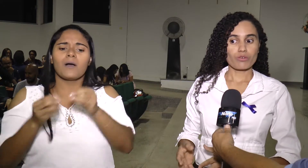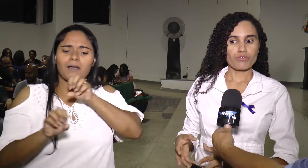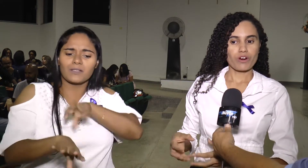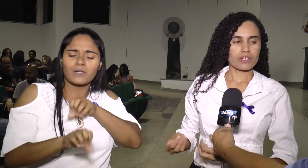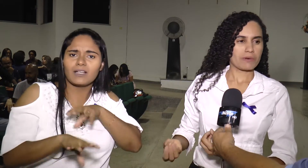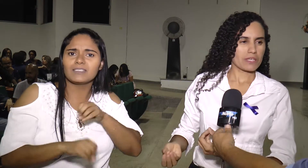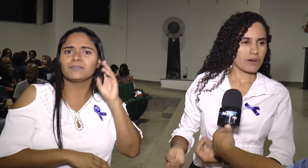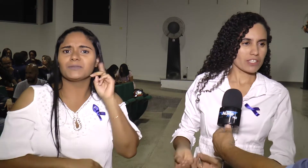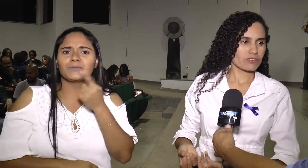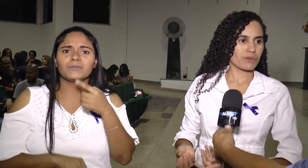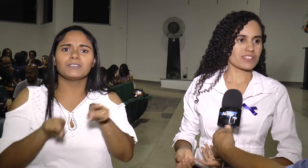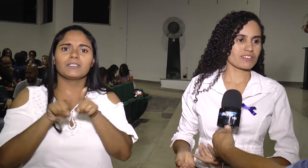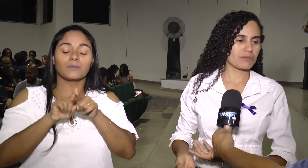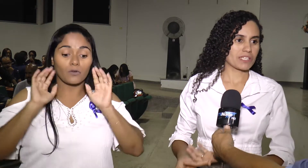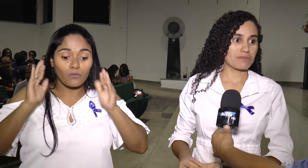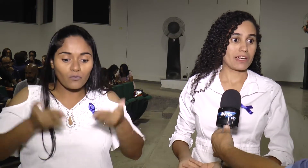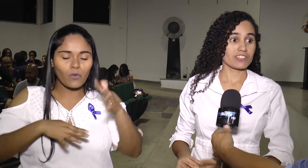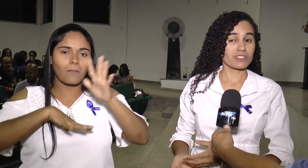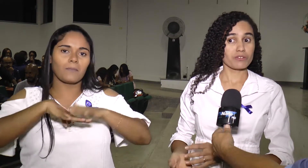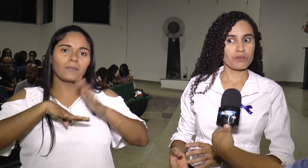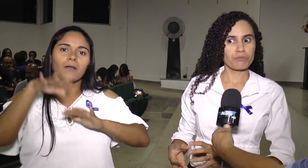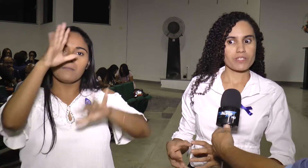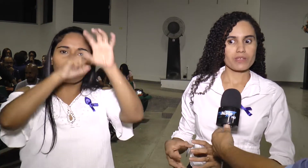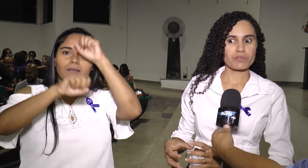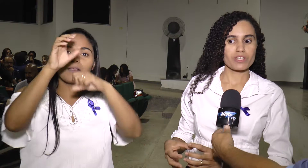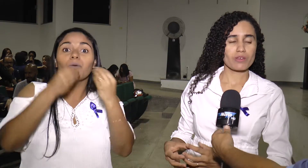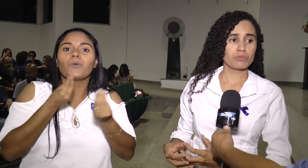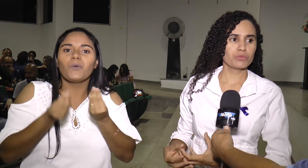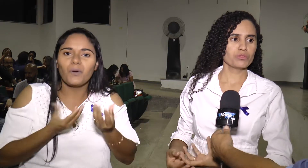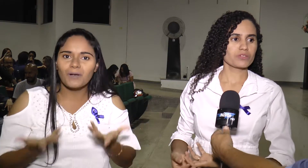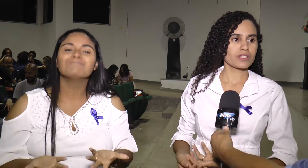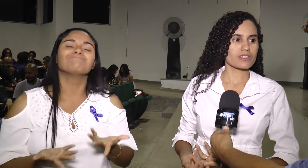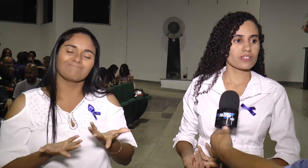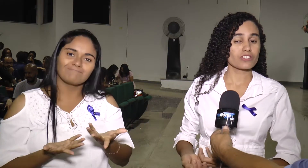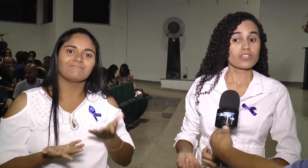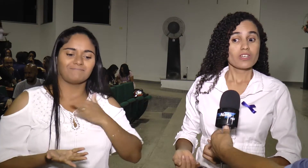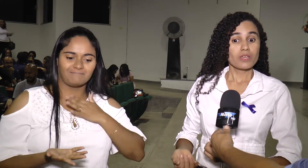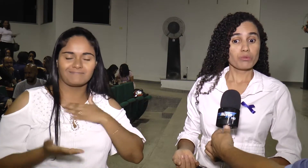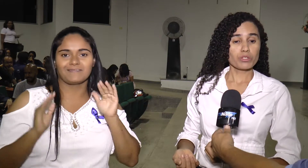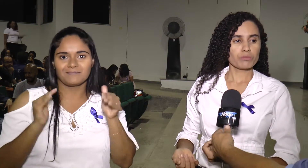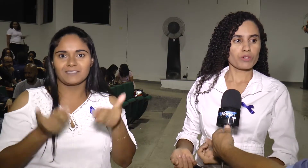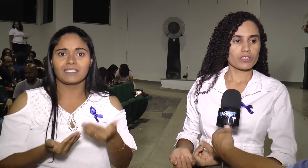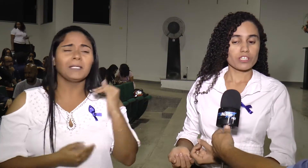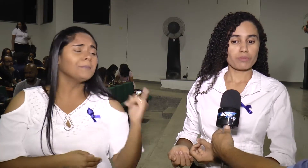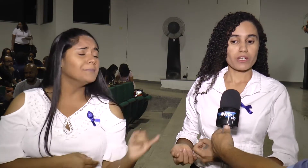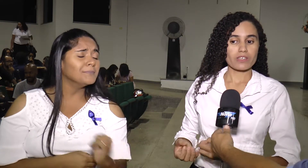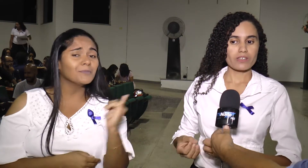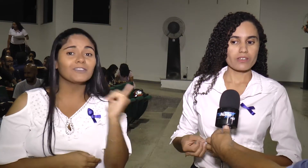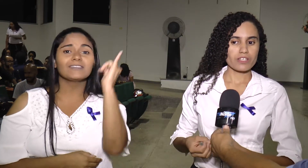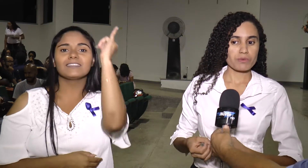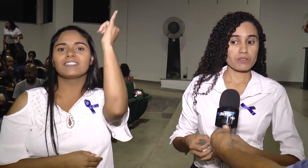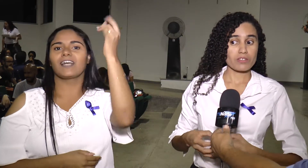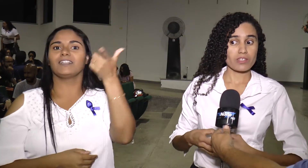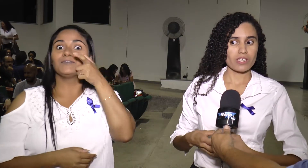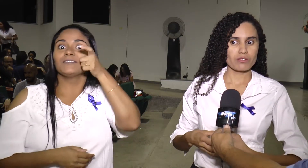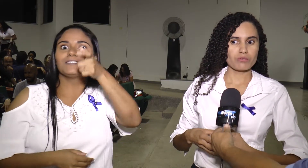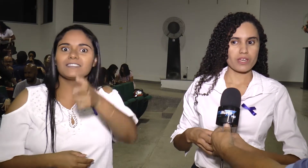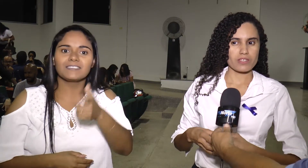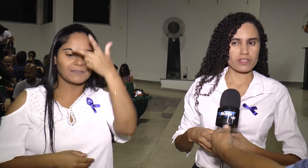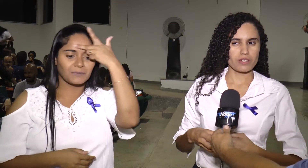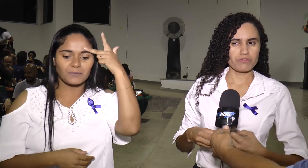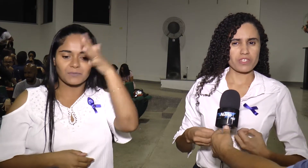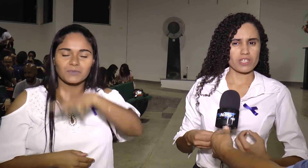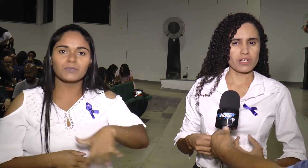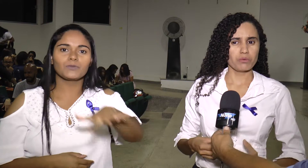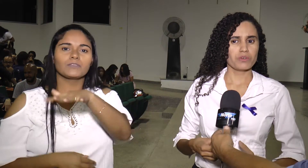Com foco na matemática, na aprendizagem da matemática Então eu percebo que isso é muito interessante e muito importante Para que as pessoas tenham